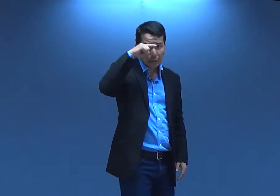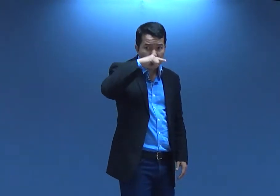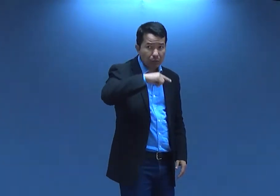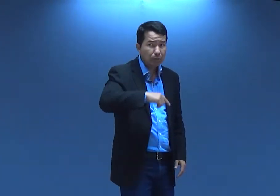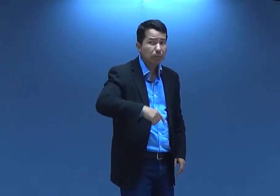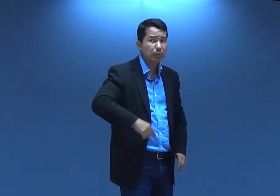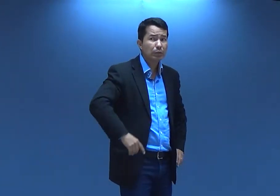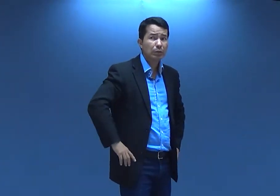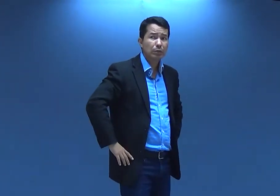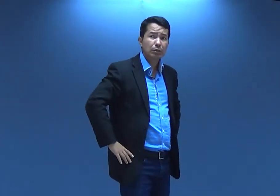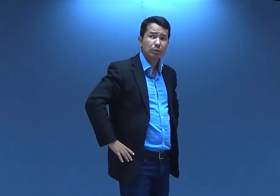É difícil.